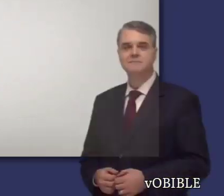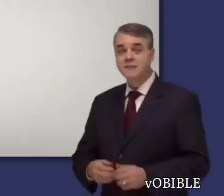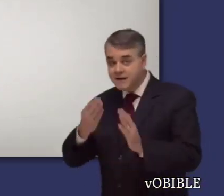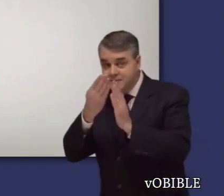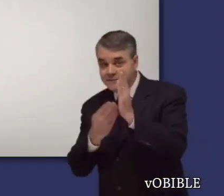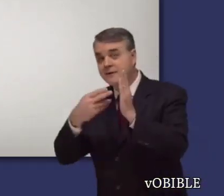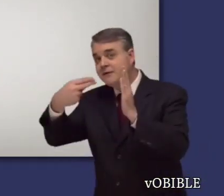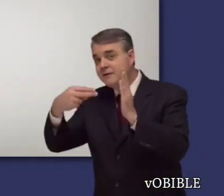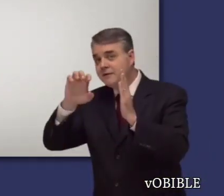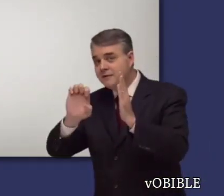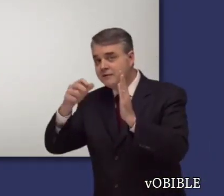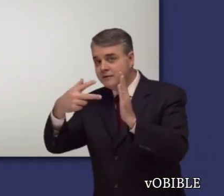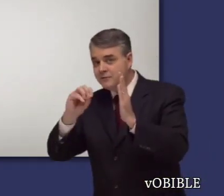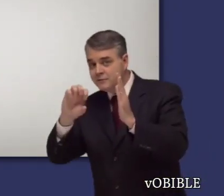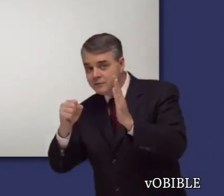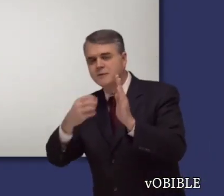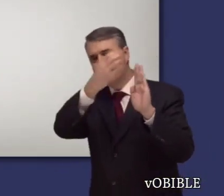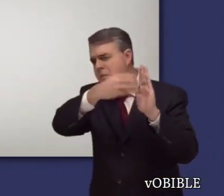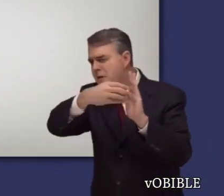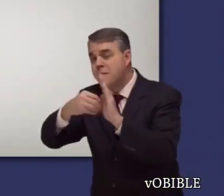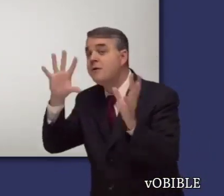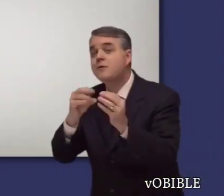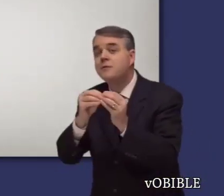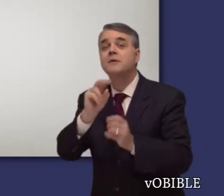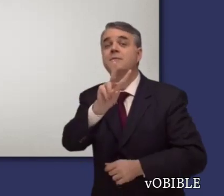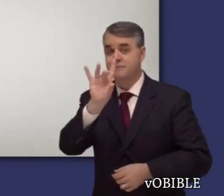Hechos de Apóstoles tiene 28 capítulos.